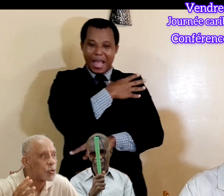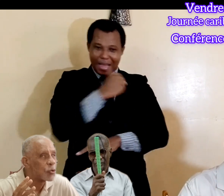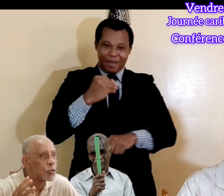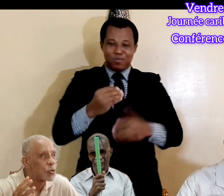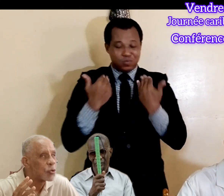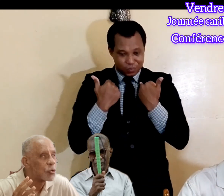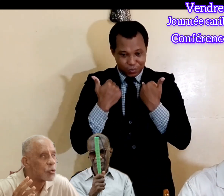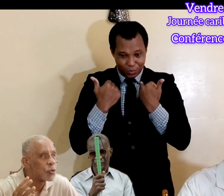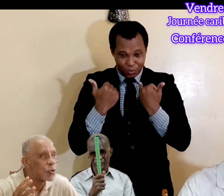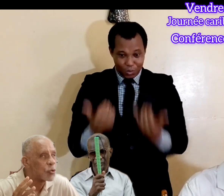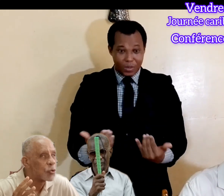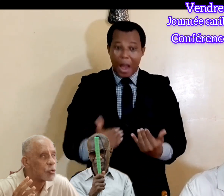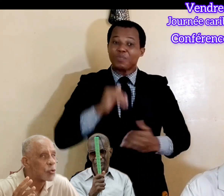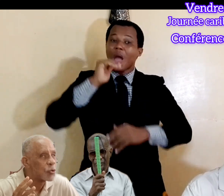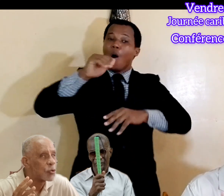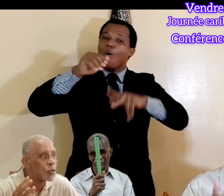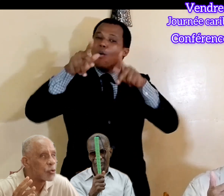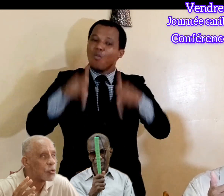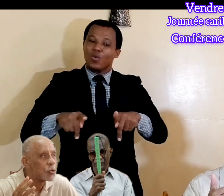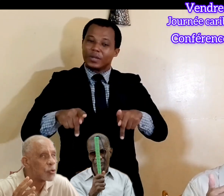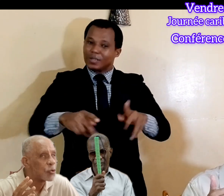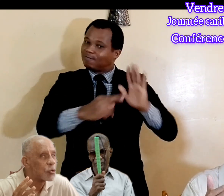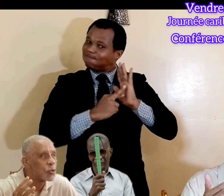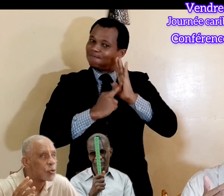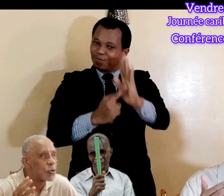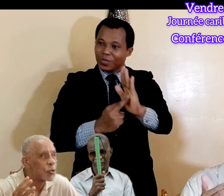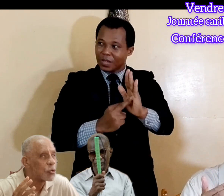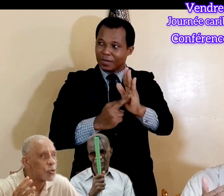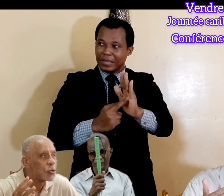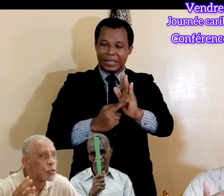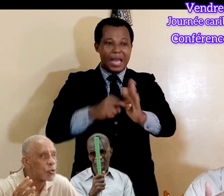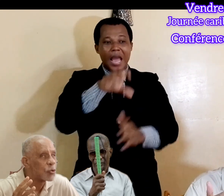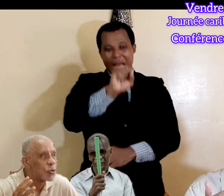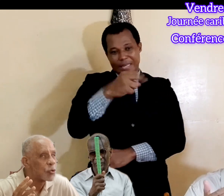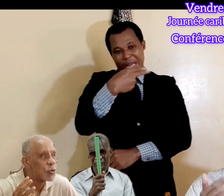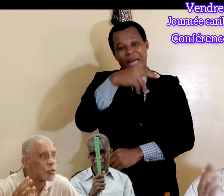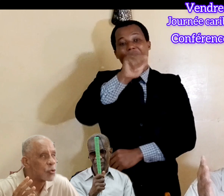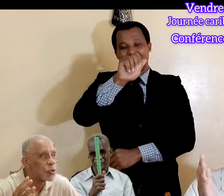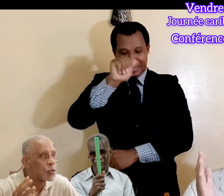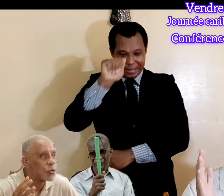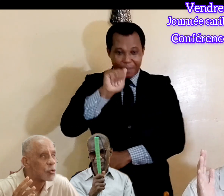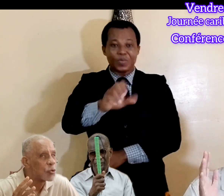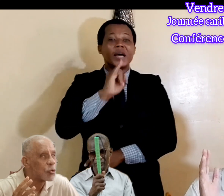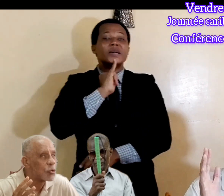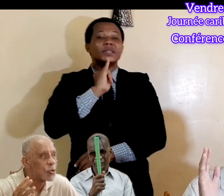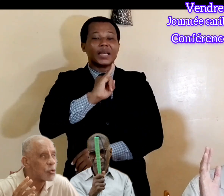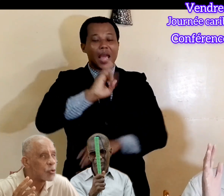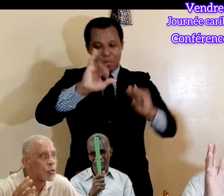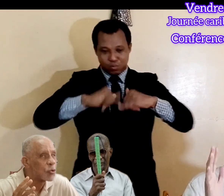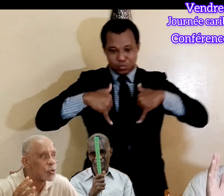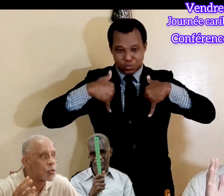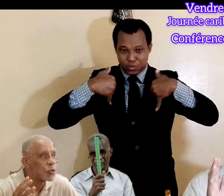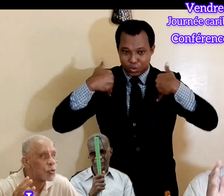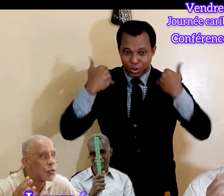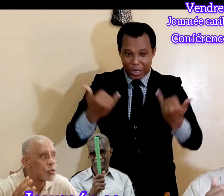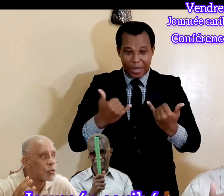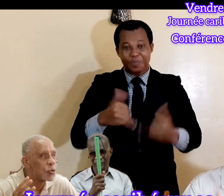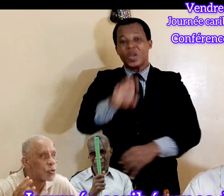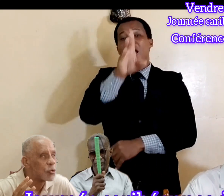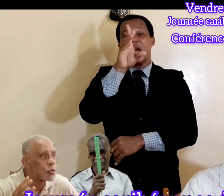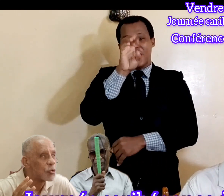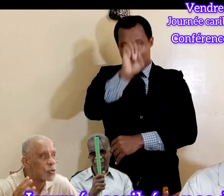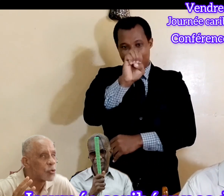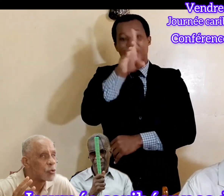mon conseil K des Affeux, non conseil K&N des Affeux, c'est le jeune édivineur